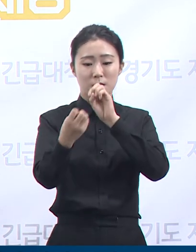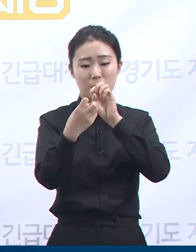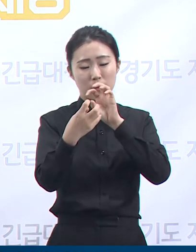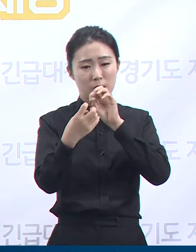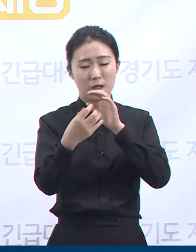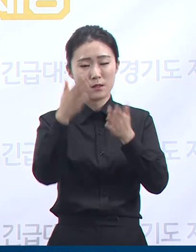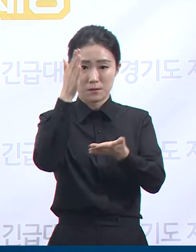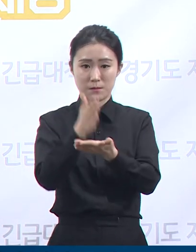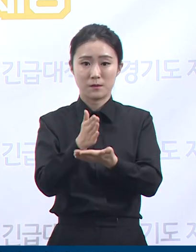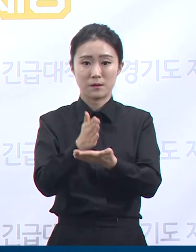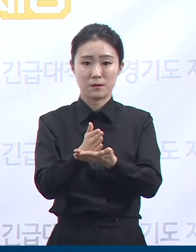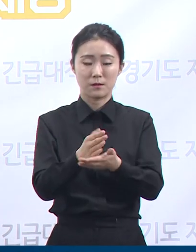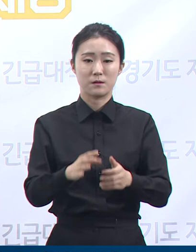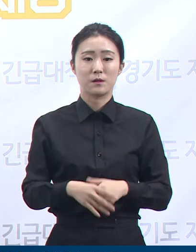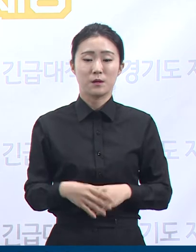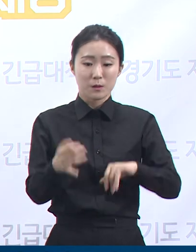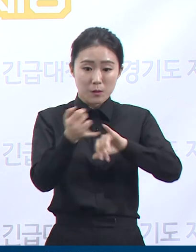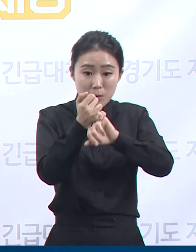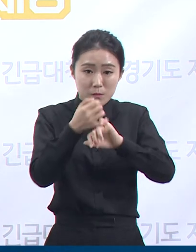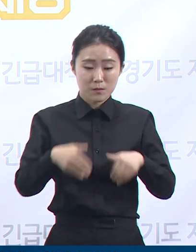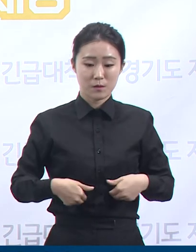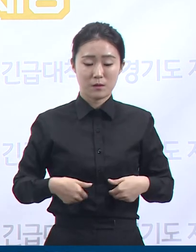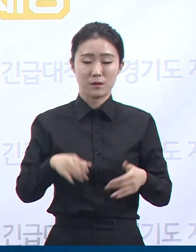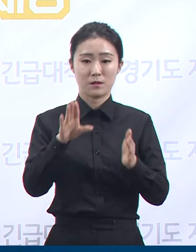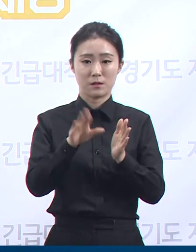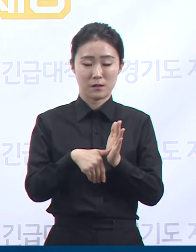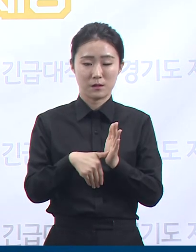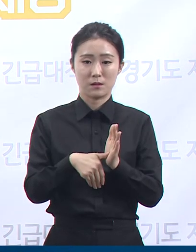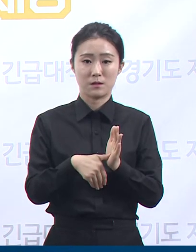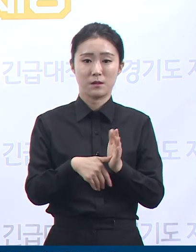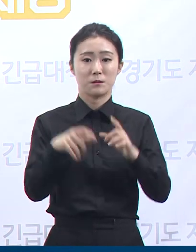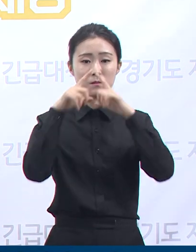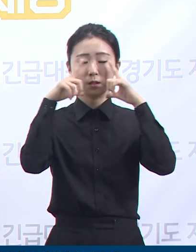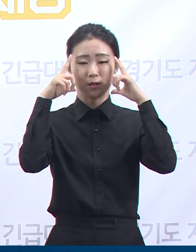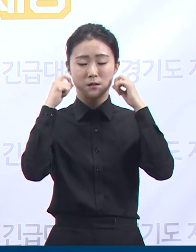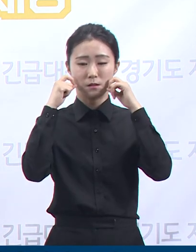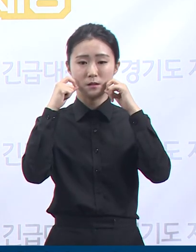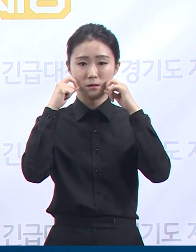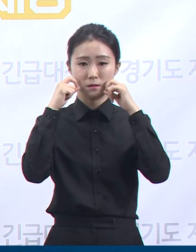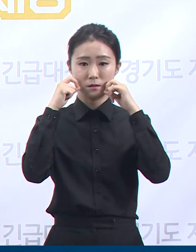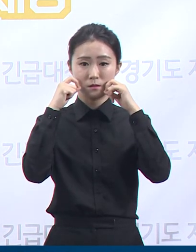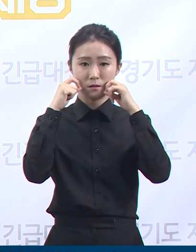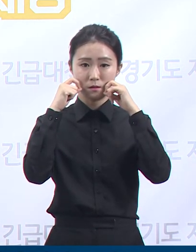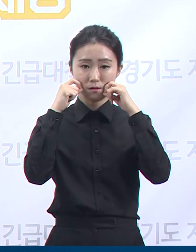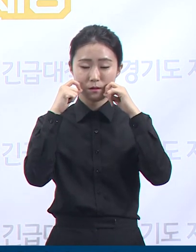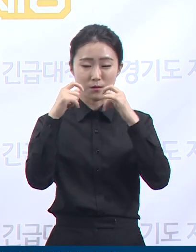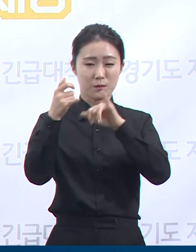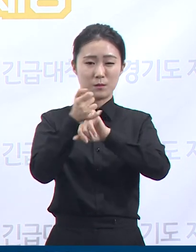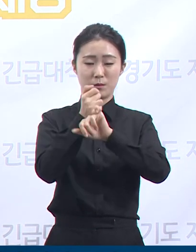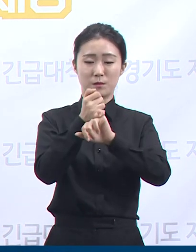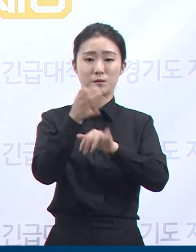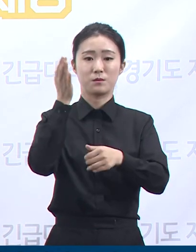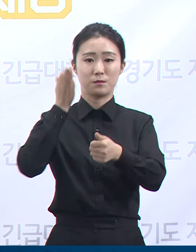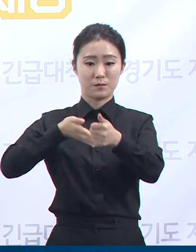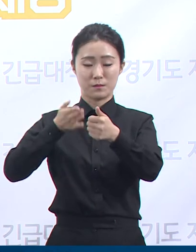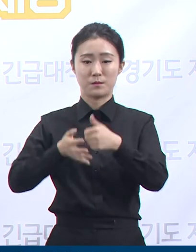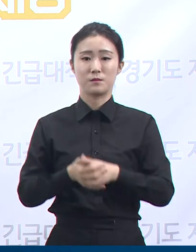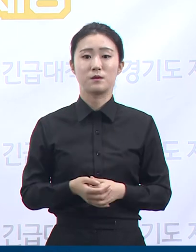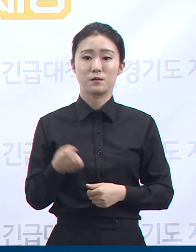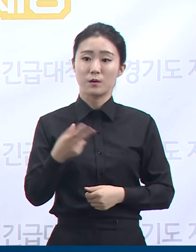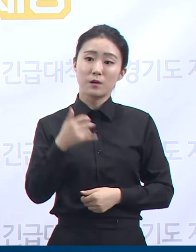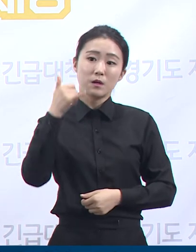대화가 필요한 경우에는 마스크를 반드시 착용해 주시기 바랍니다. 또한 휴대전화 통화 시 마스크를 반드시